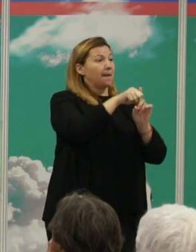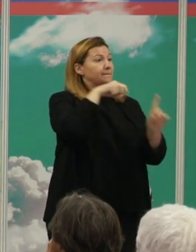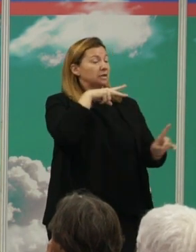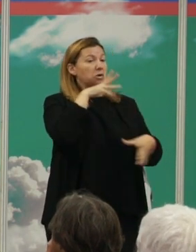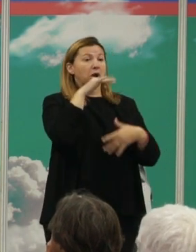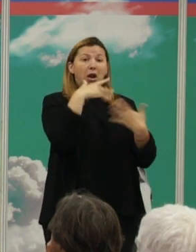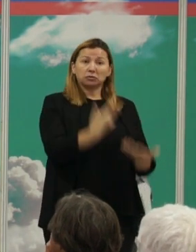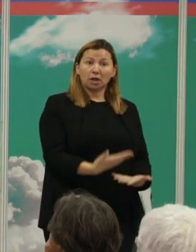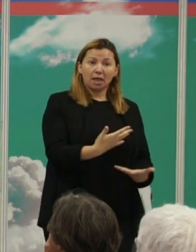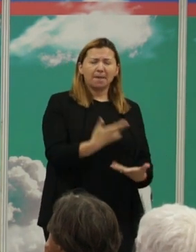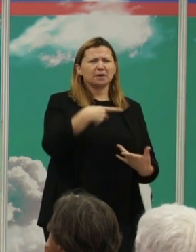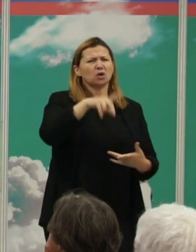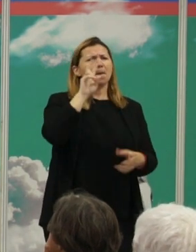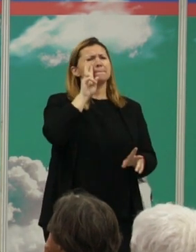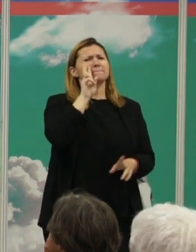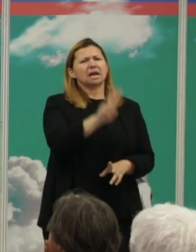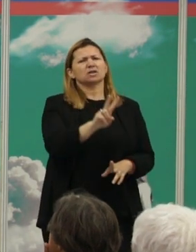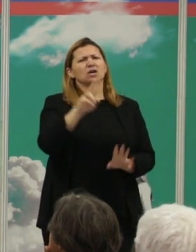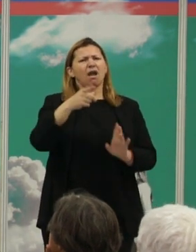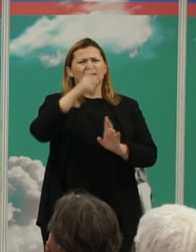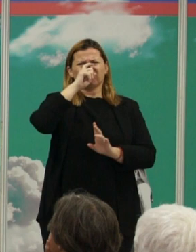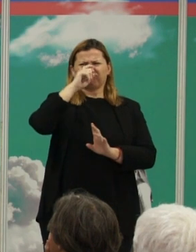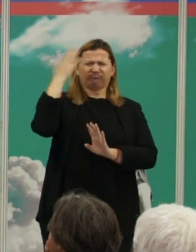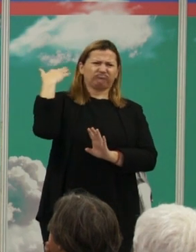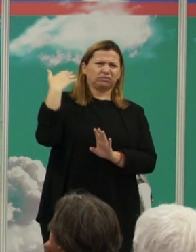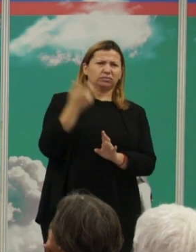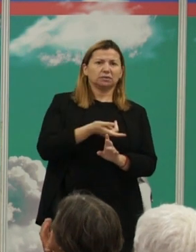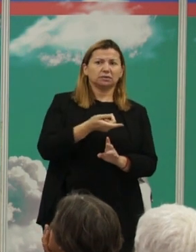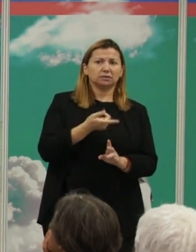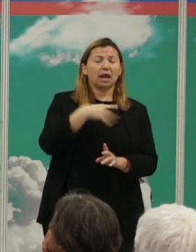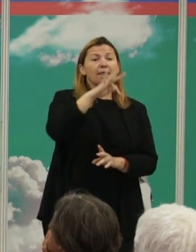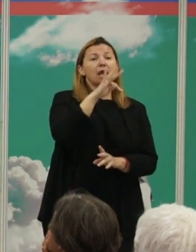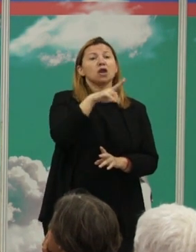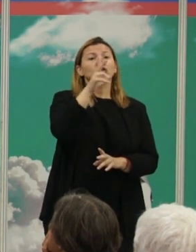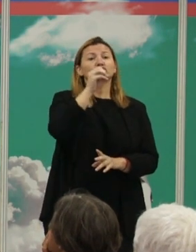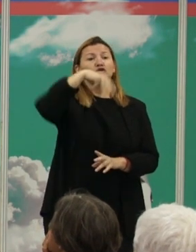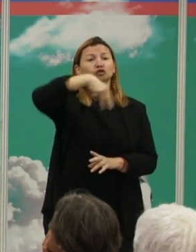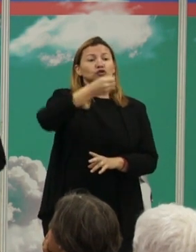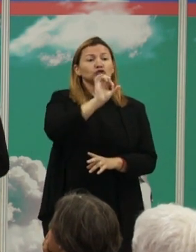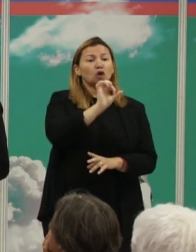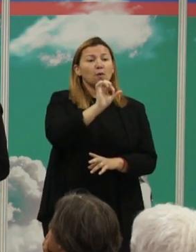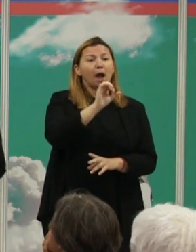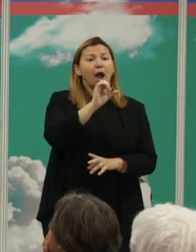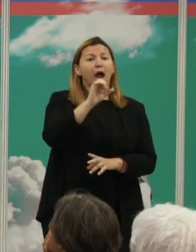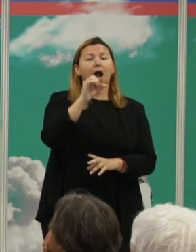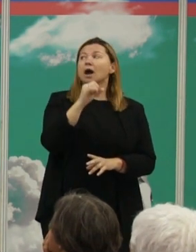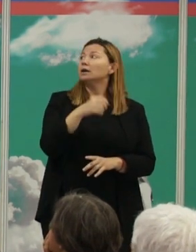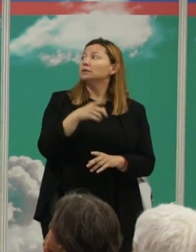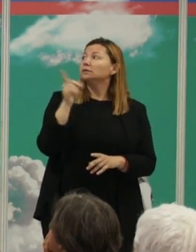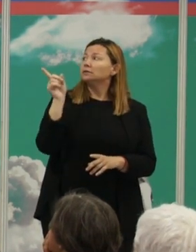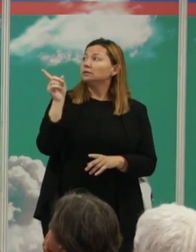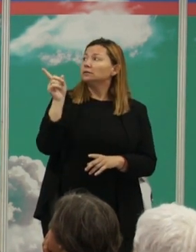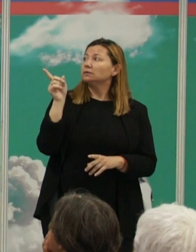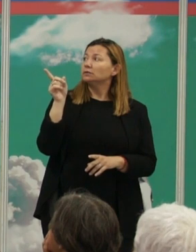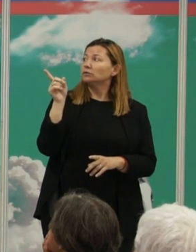pero son visiones clásicas. Una de ellas es la de Thomas Hobbes, la que fundó Thomas Hobbes con el